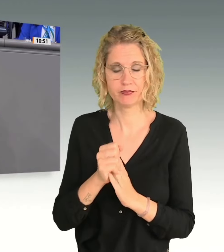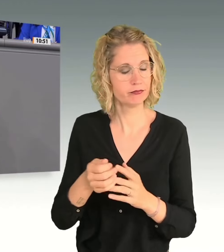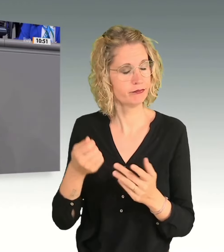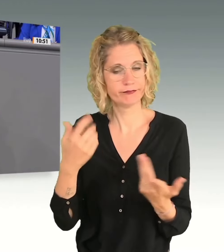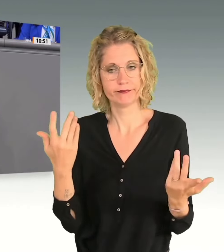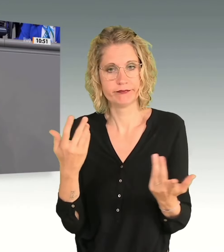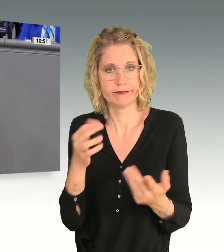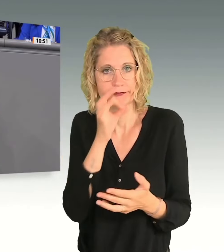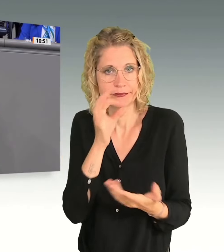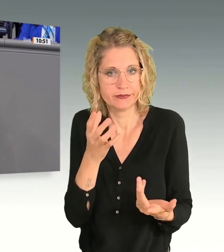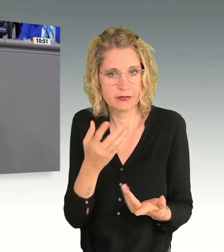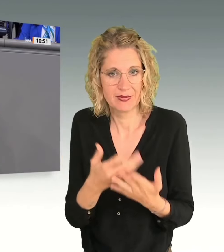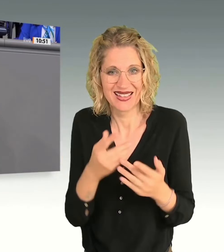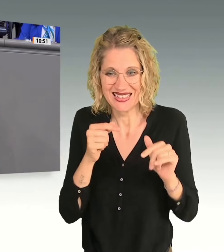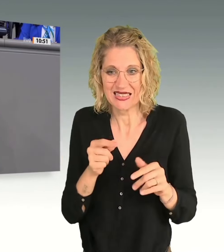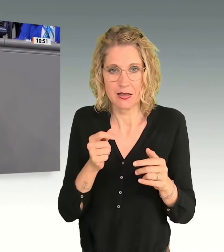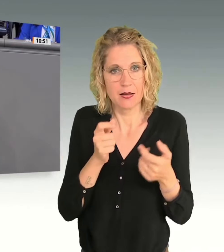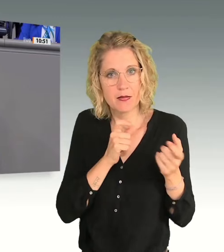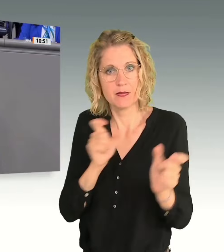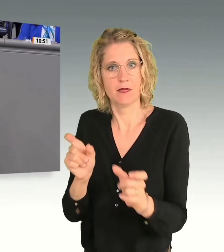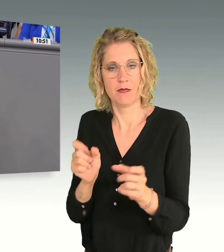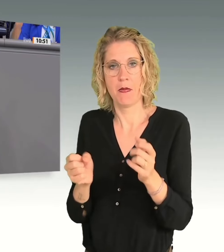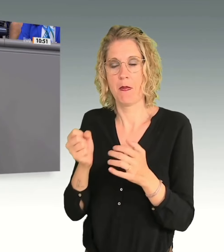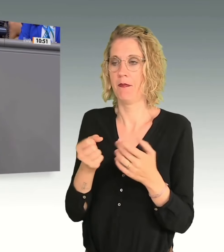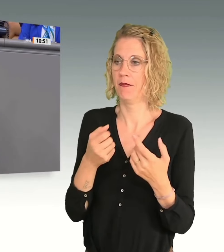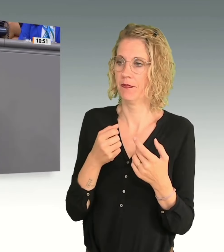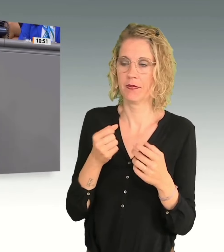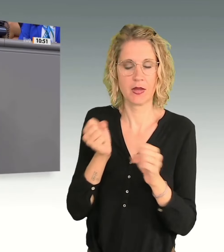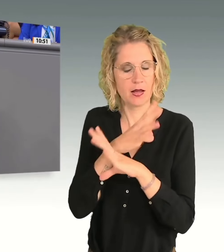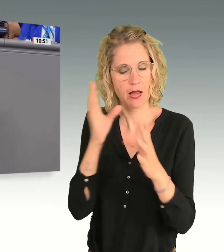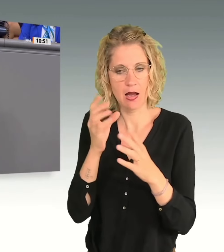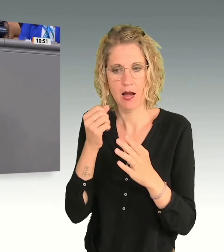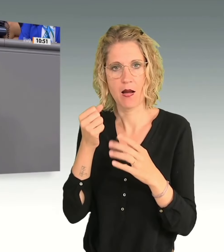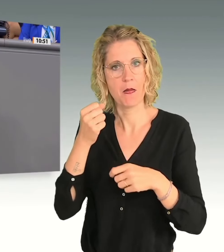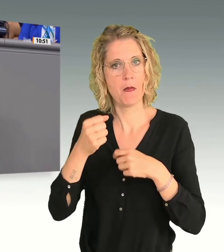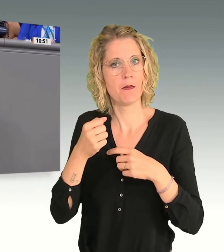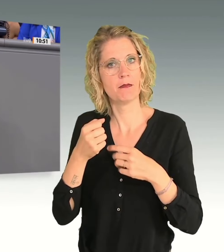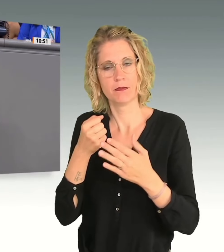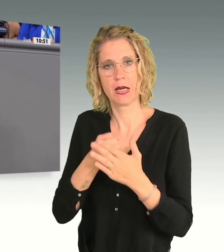das sollte uns Demokratinnen in diesem Haus doch alle einen, und das will ich mal voranstellen.